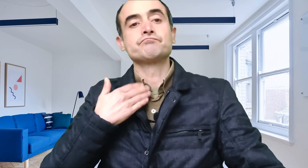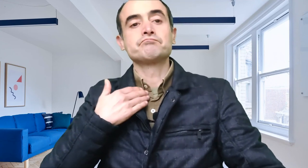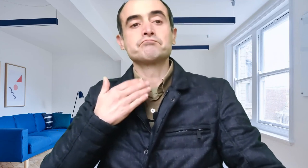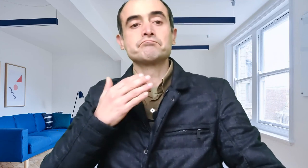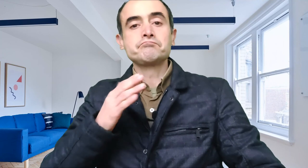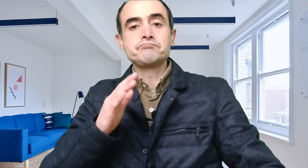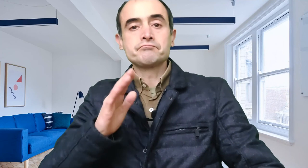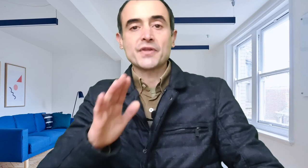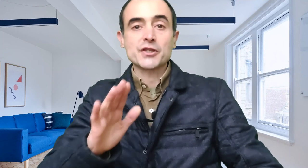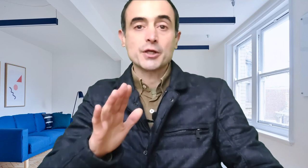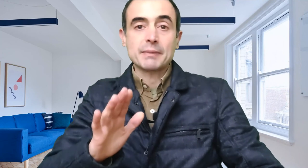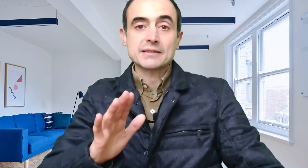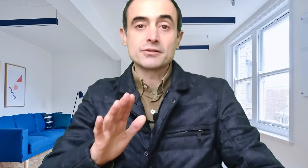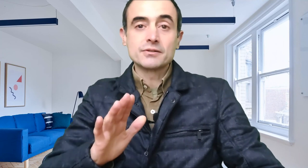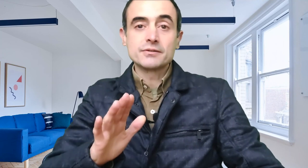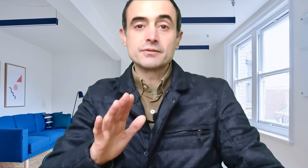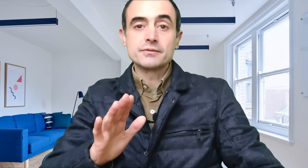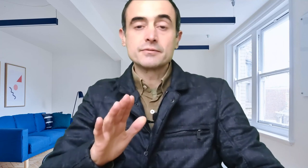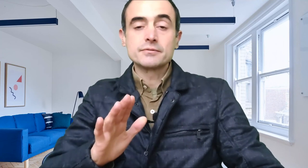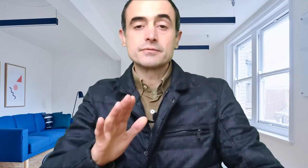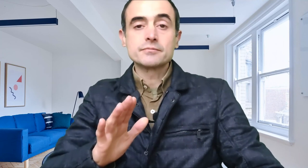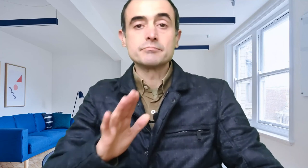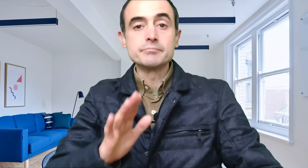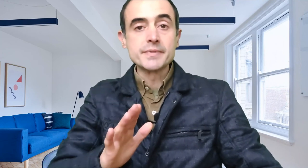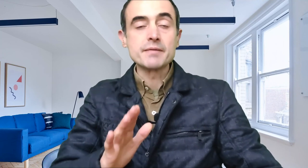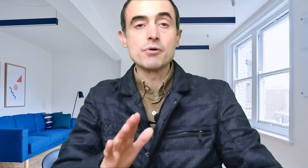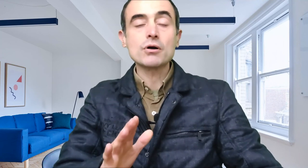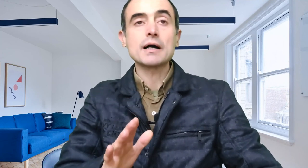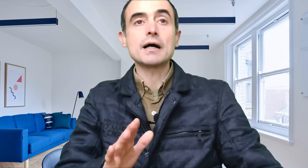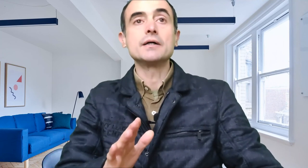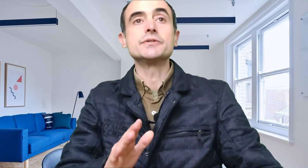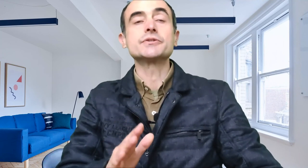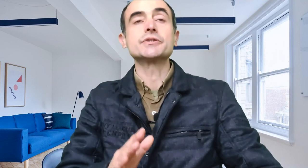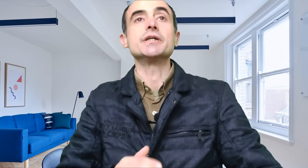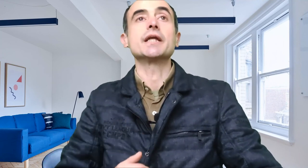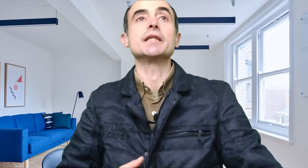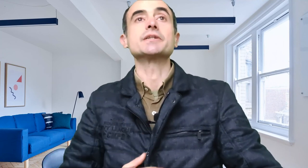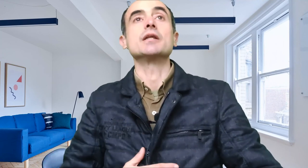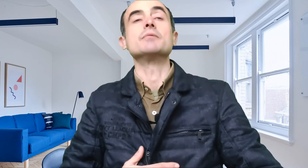tercer paso mi boca se llena de saliva